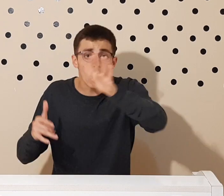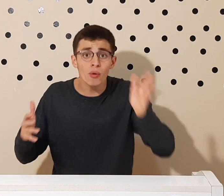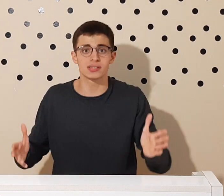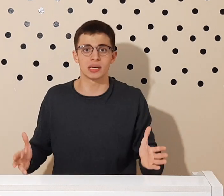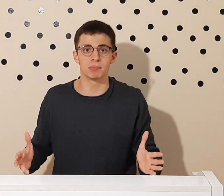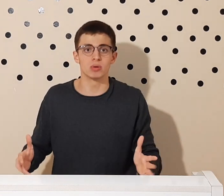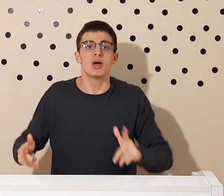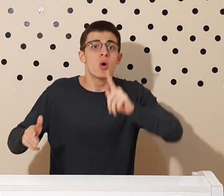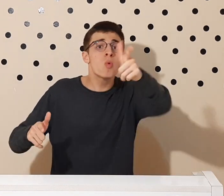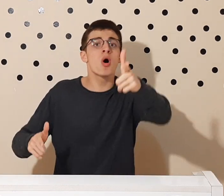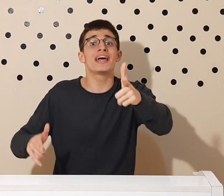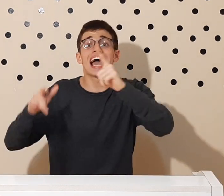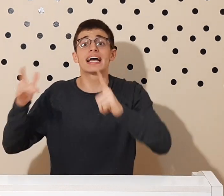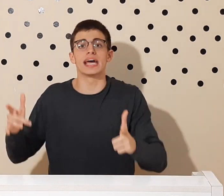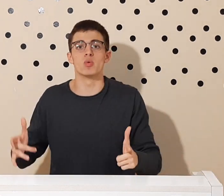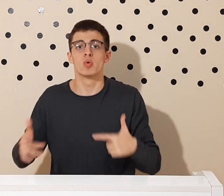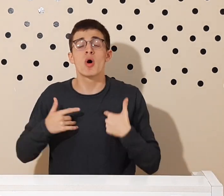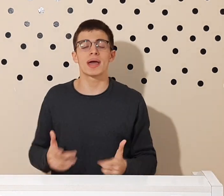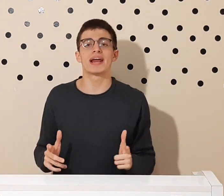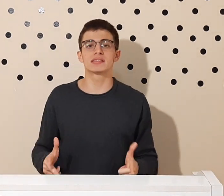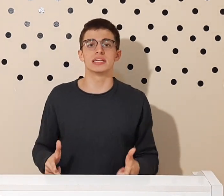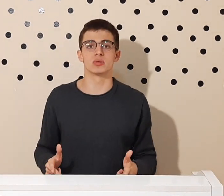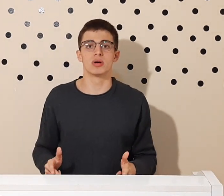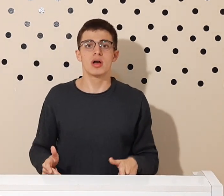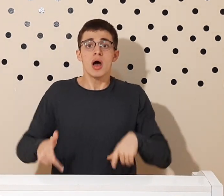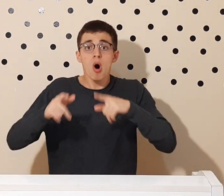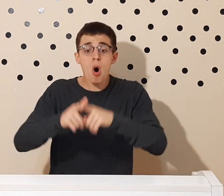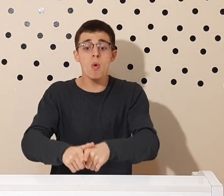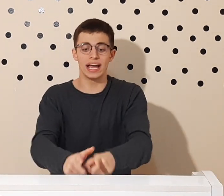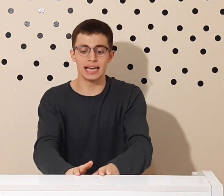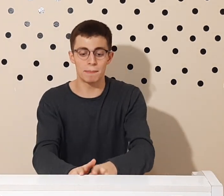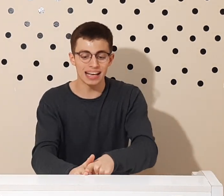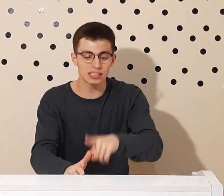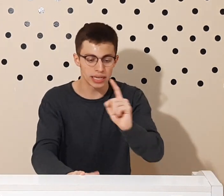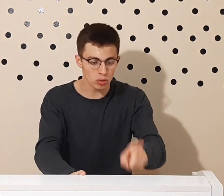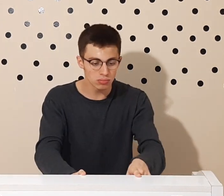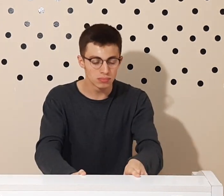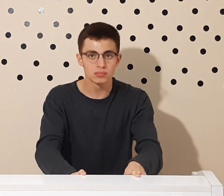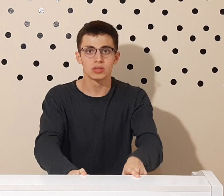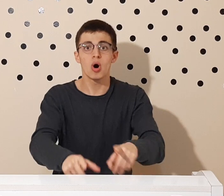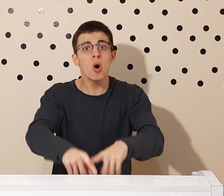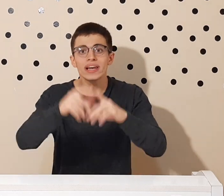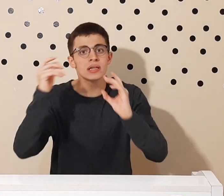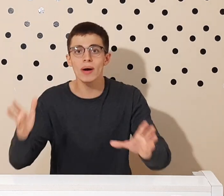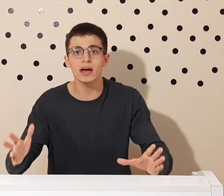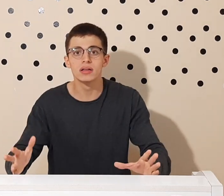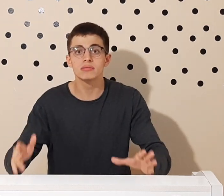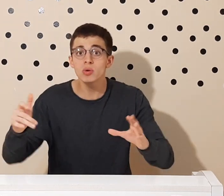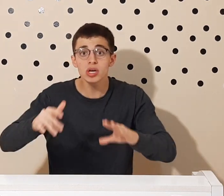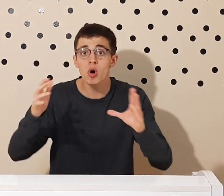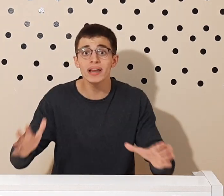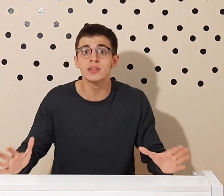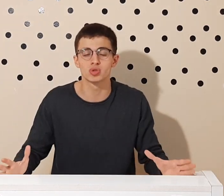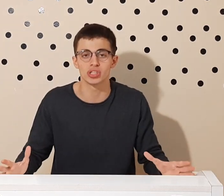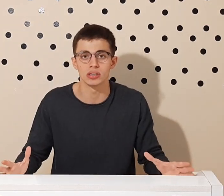Qual o exemplo? Um homem é grego, um homem é brasileiro. Ou ele é brasileiro ou ele não é. Não tem como ele não ser.